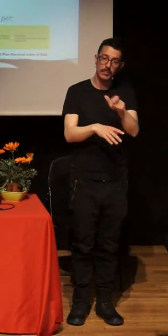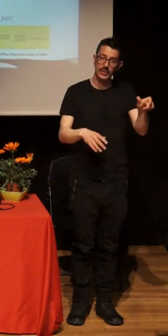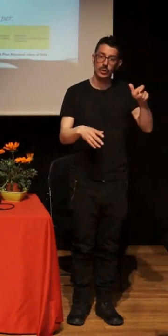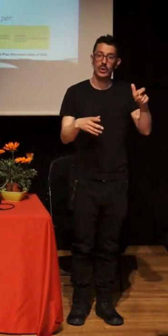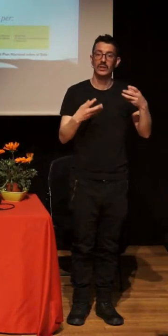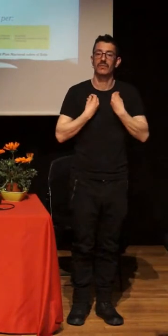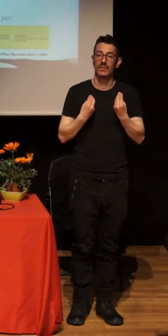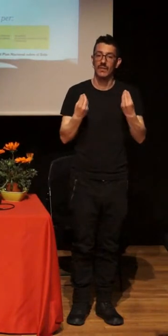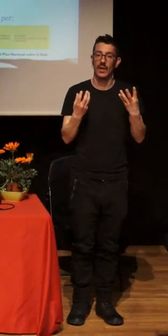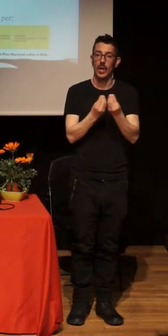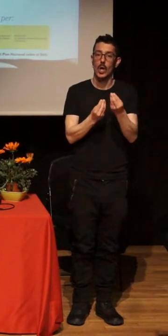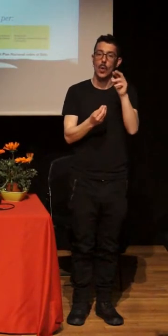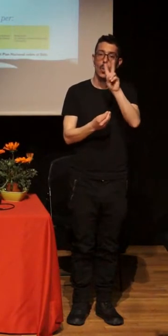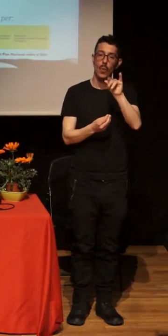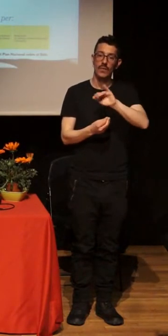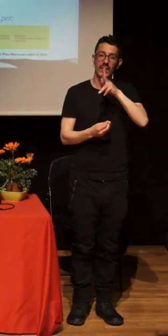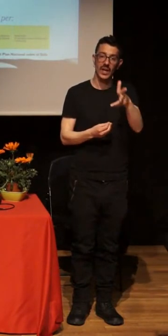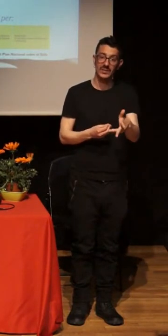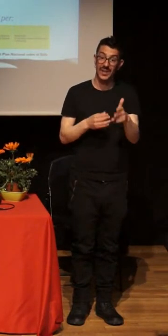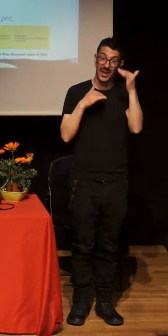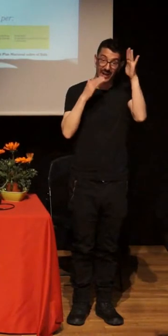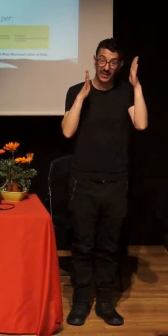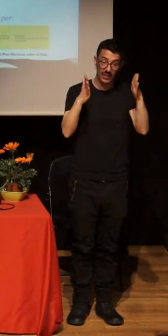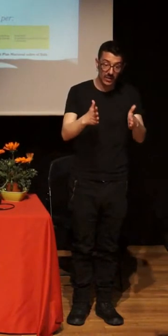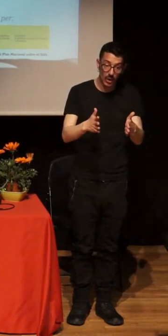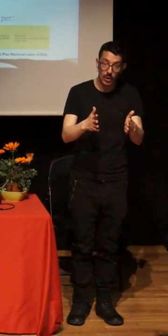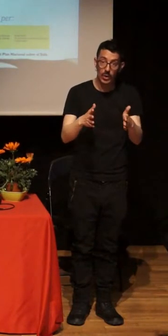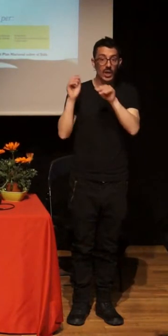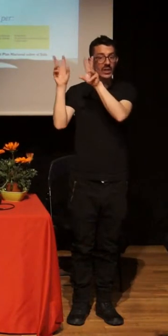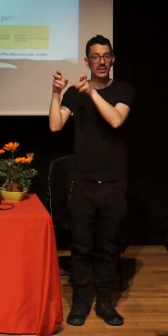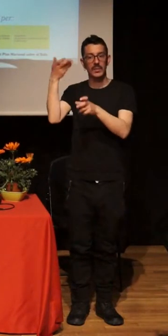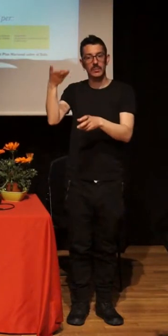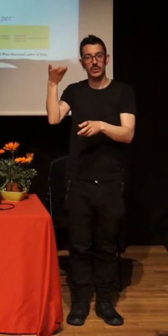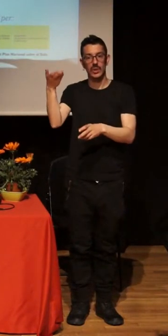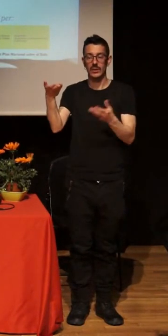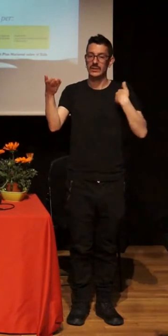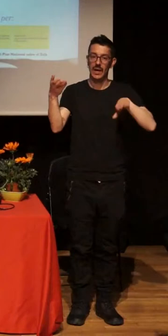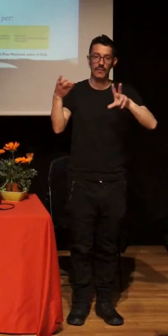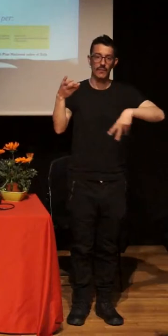que viven con VIH desaparece de los temas a tratar, solo existe la cascada.